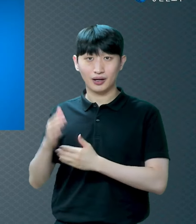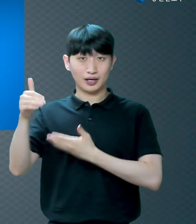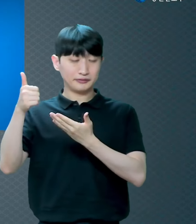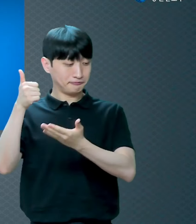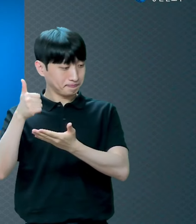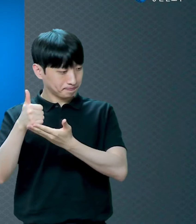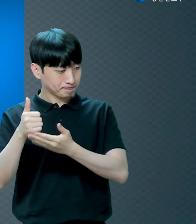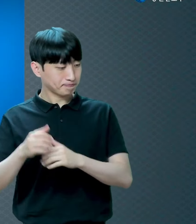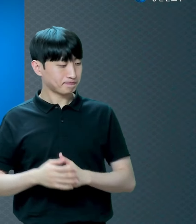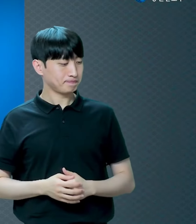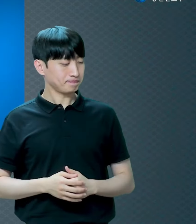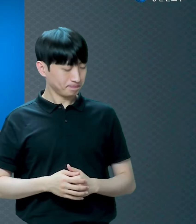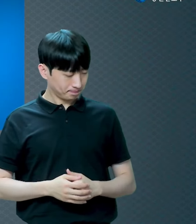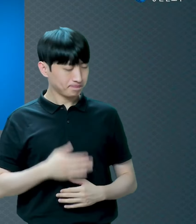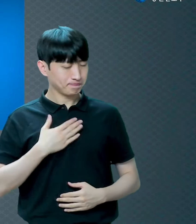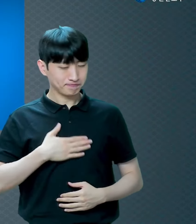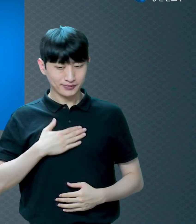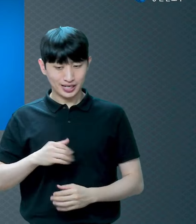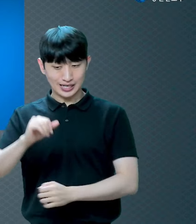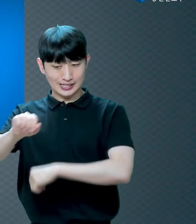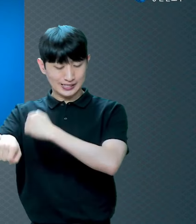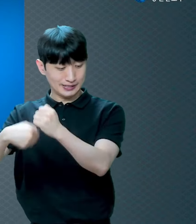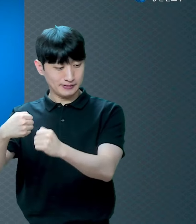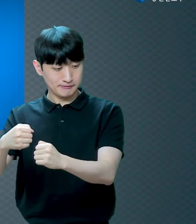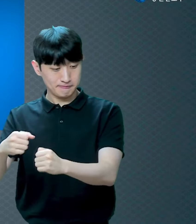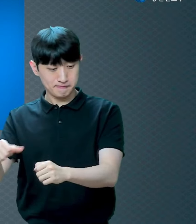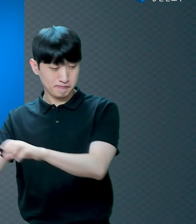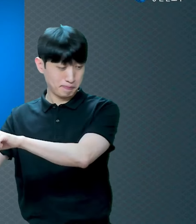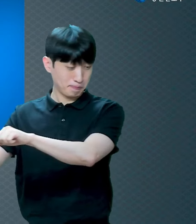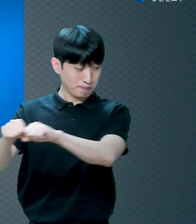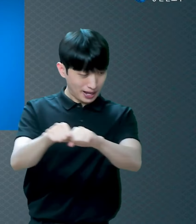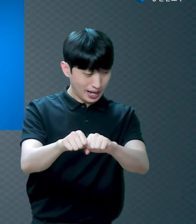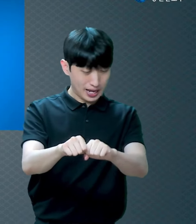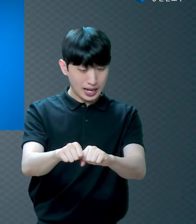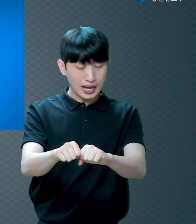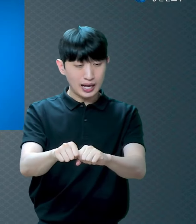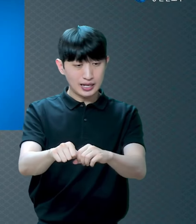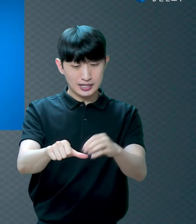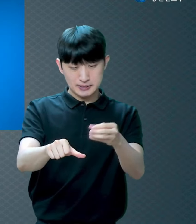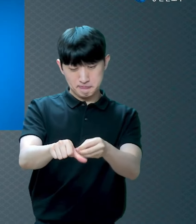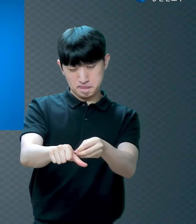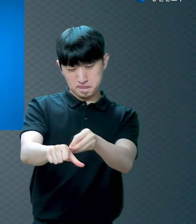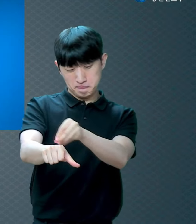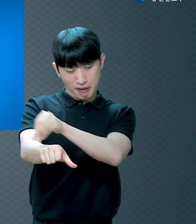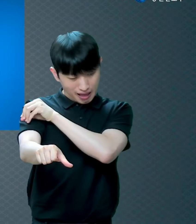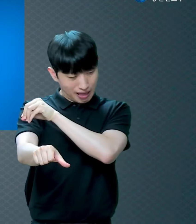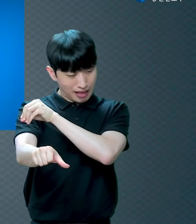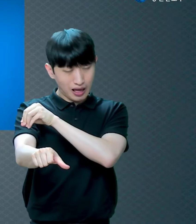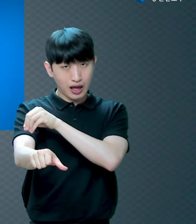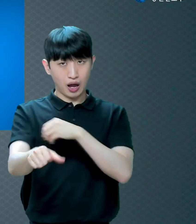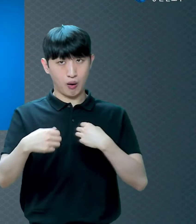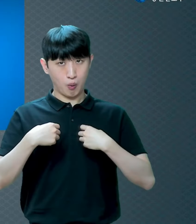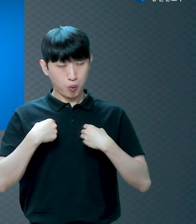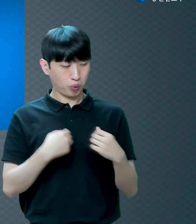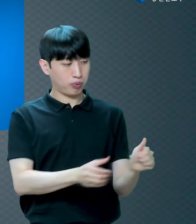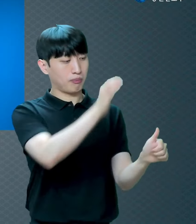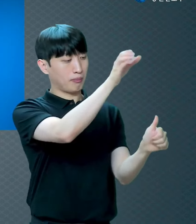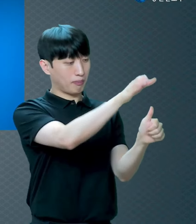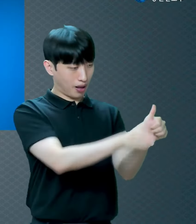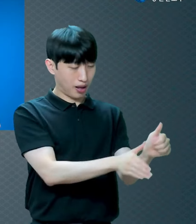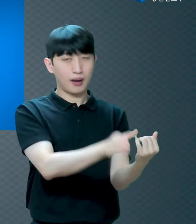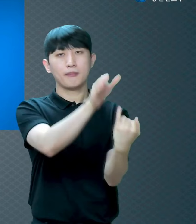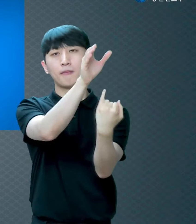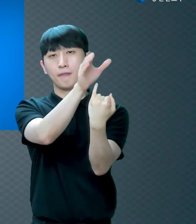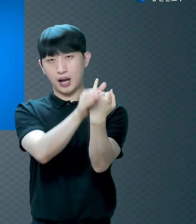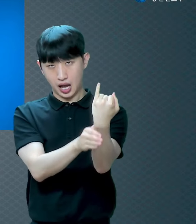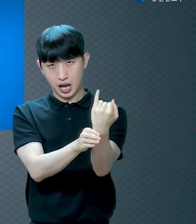짐승을 잡아서 껍데기를 벗겨서 옷을 만들어서 아담과 하와를 해